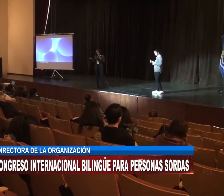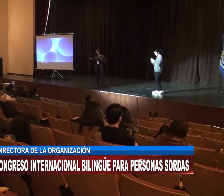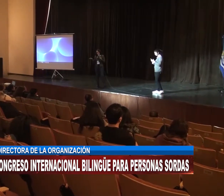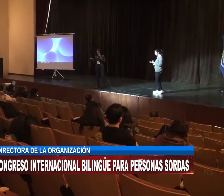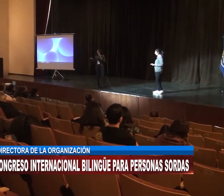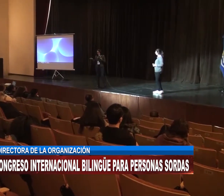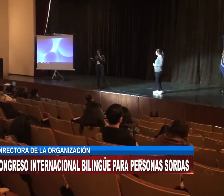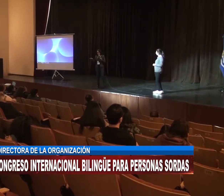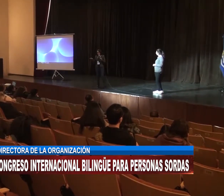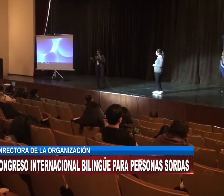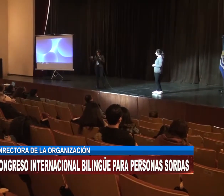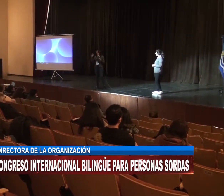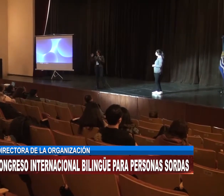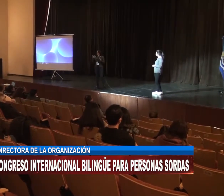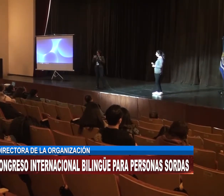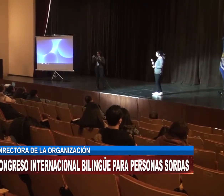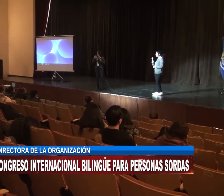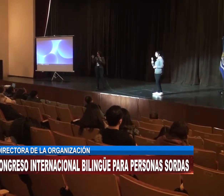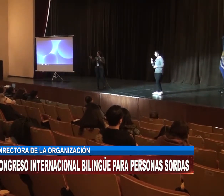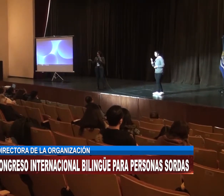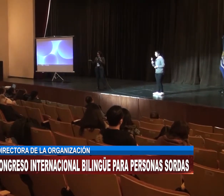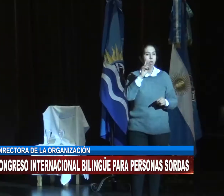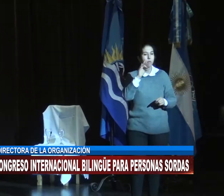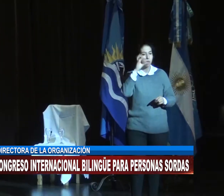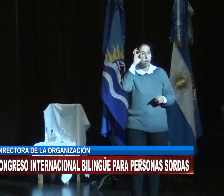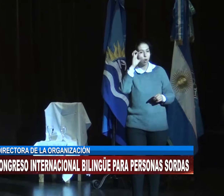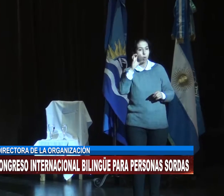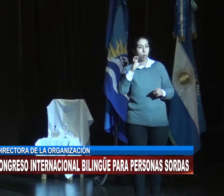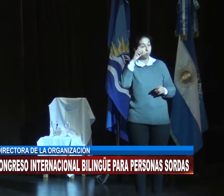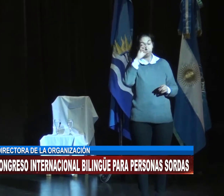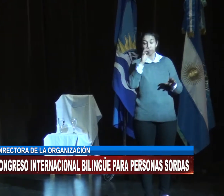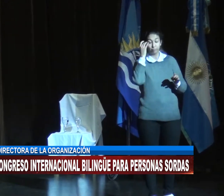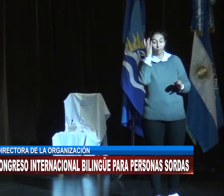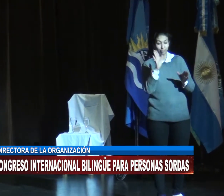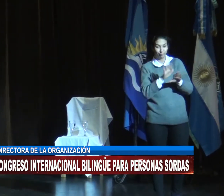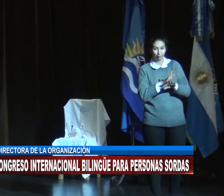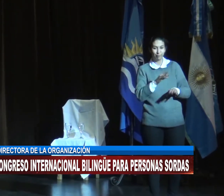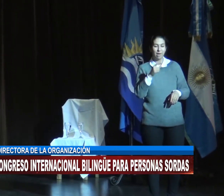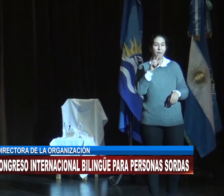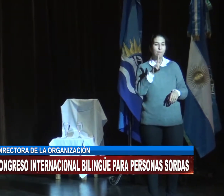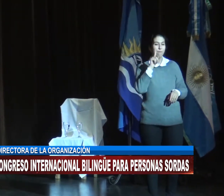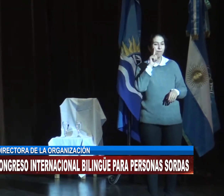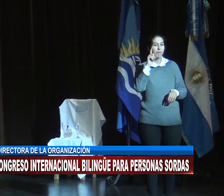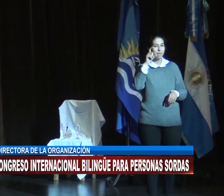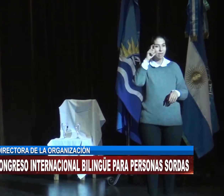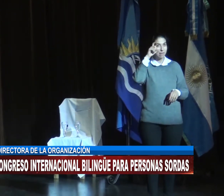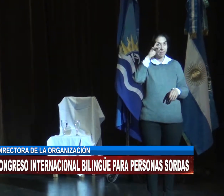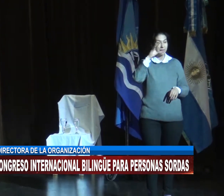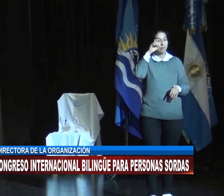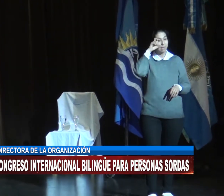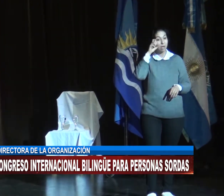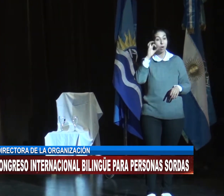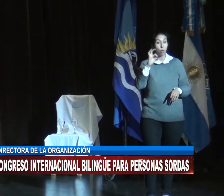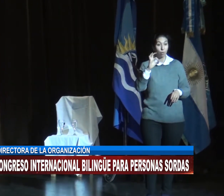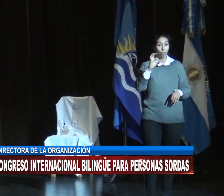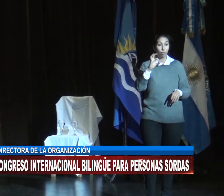que se le da a los docentes para que sepan qué es la lengua de señas y su estructura gramatical. Y además qué buena oportunidad por estas